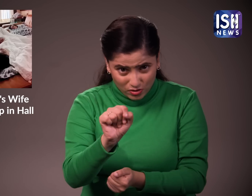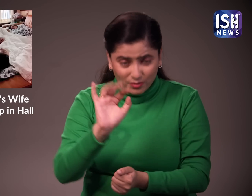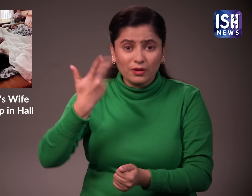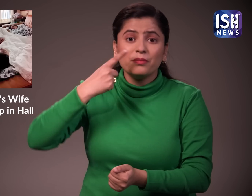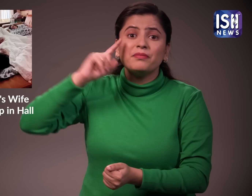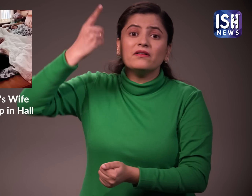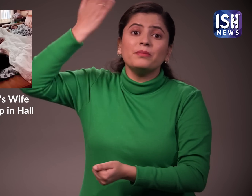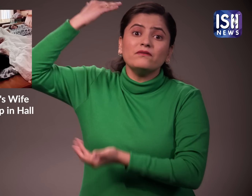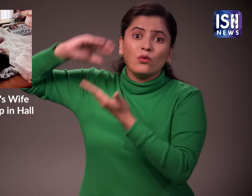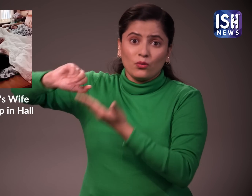खटकटाएंगे